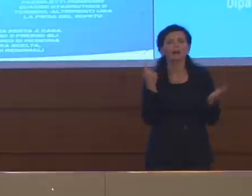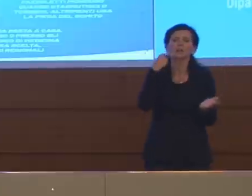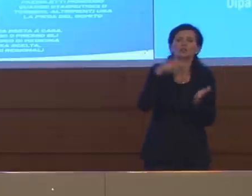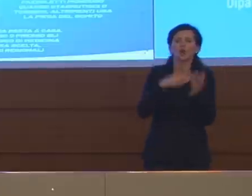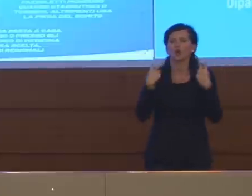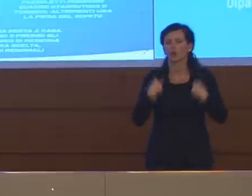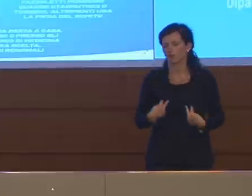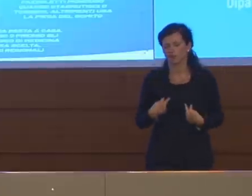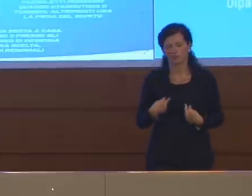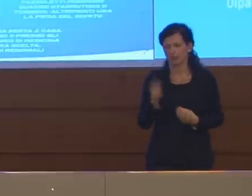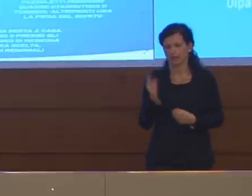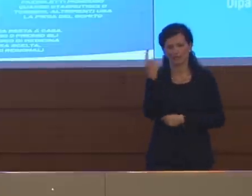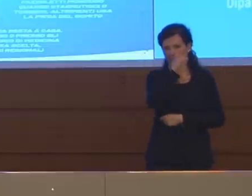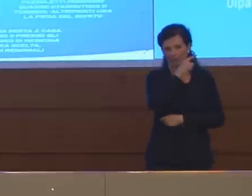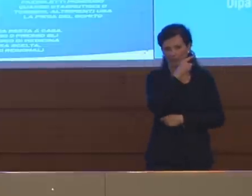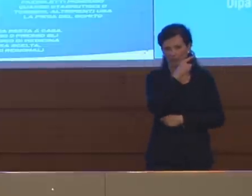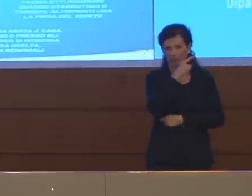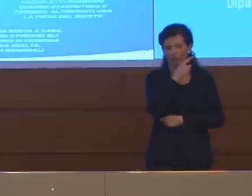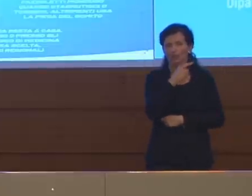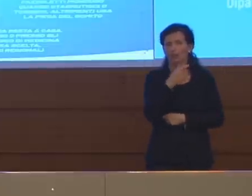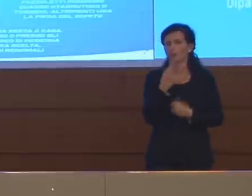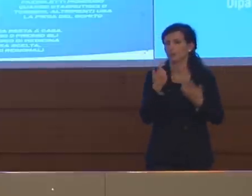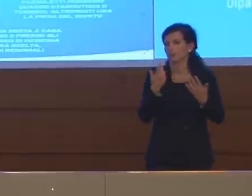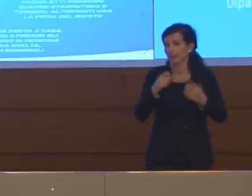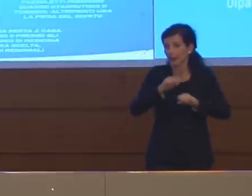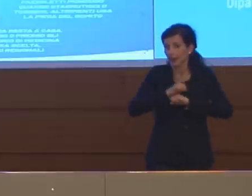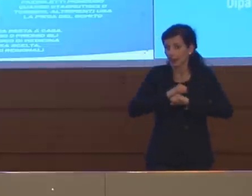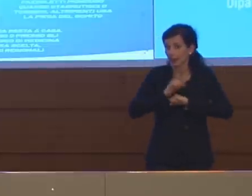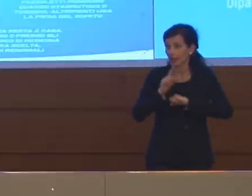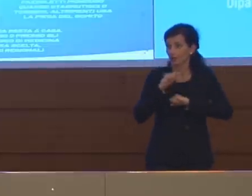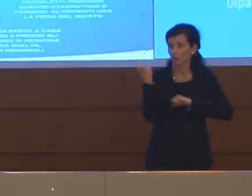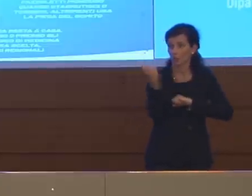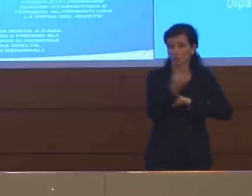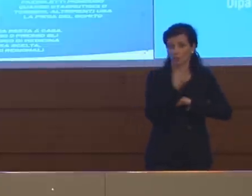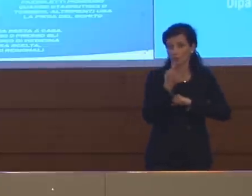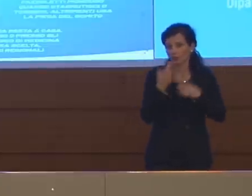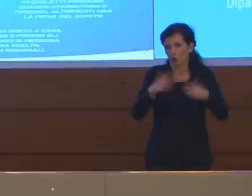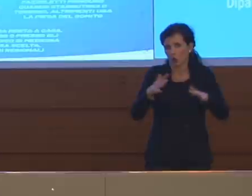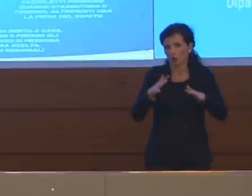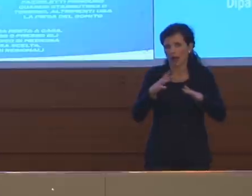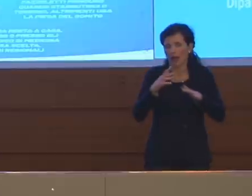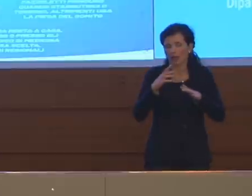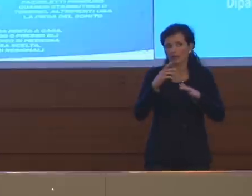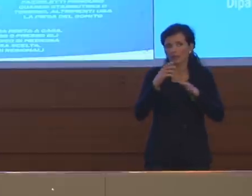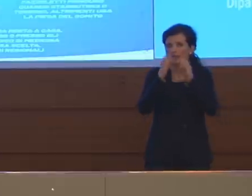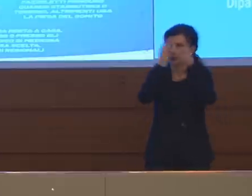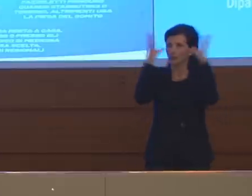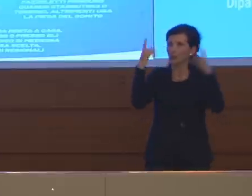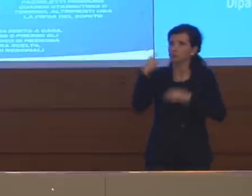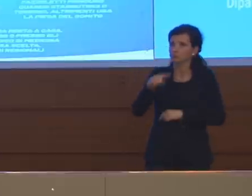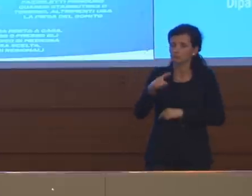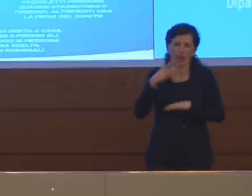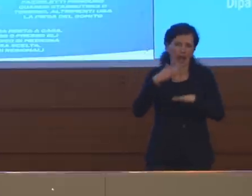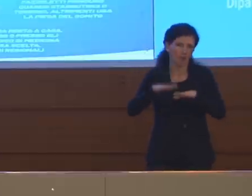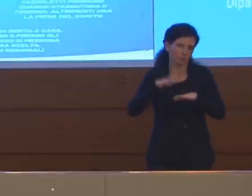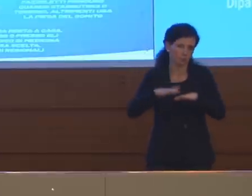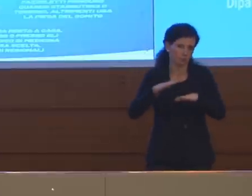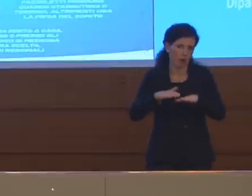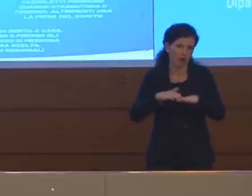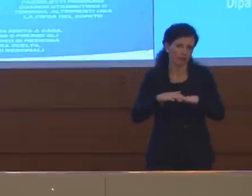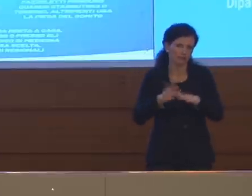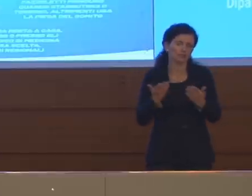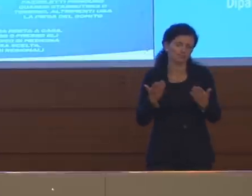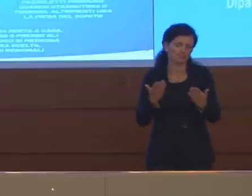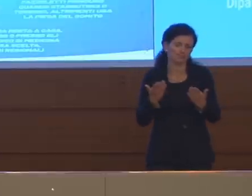obiettivo e credo che ormai tutti noi ci siamo in qualche modo, non dico abituati, ma insomma ci stiamo adattando